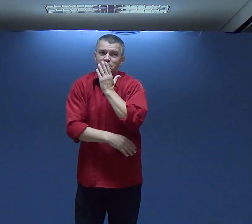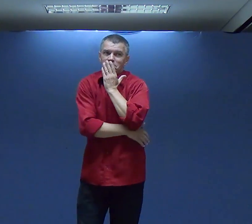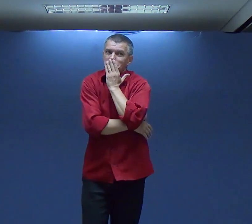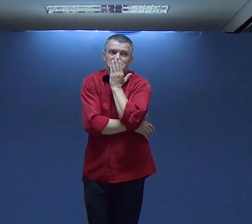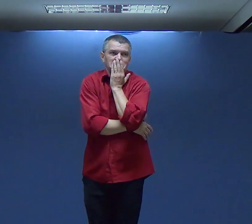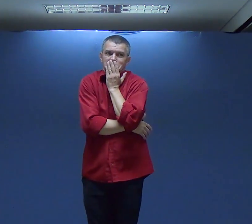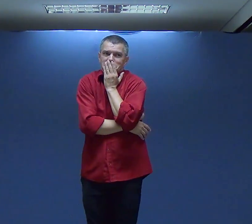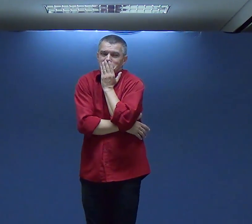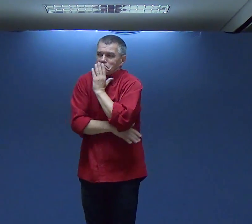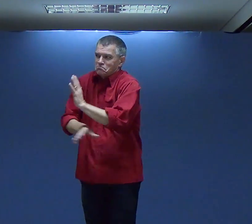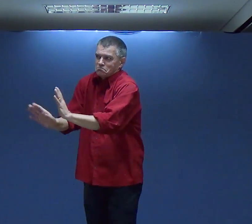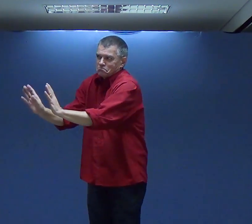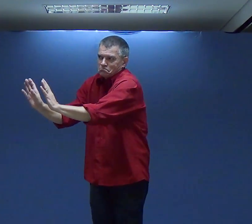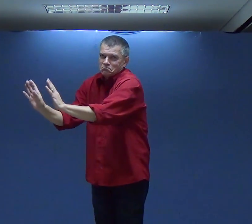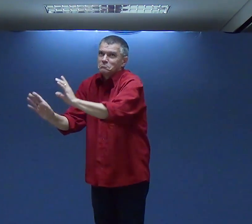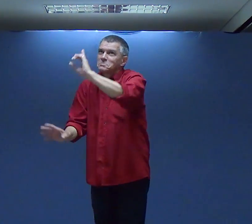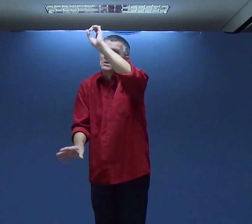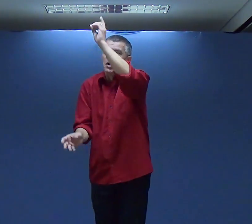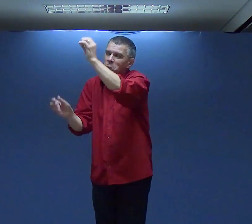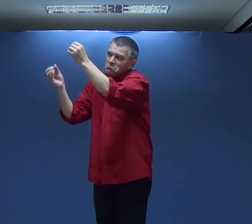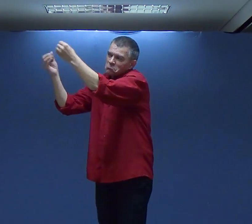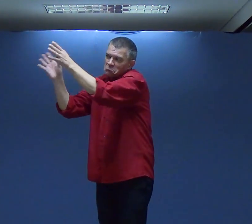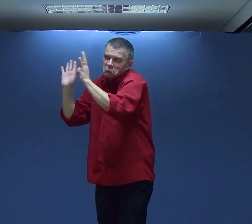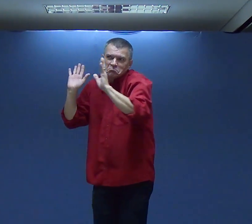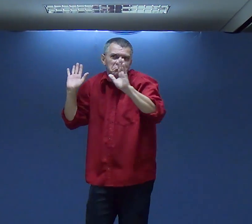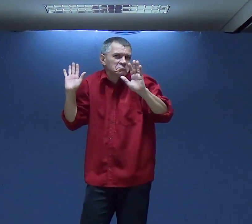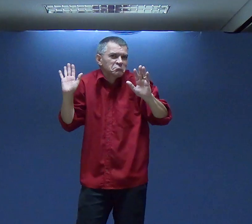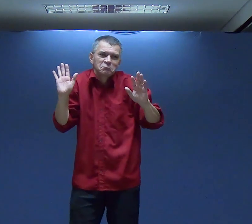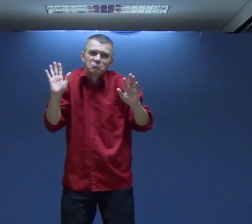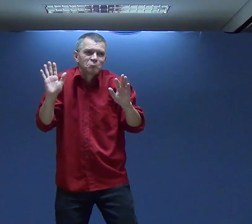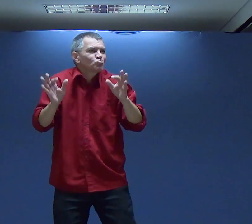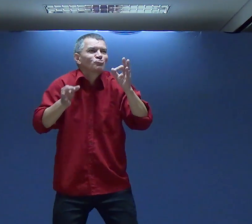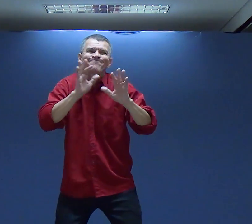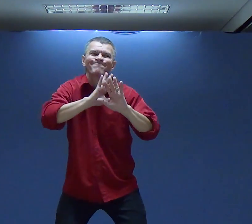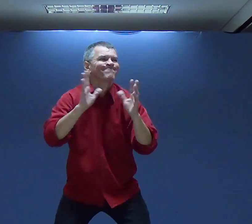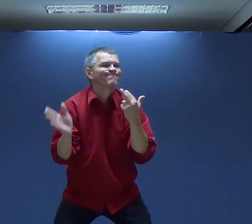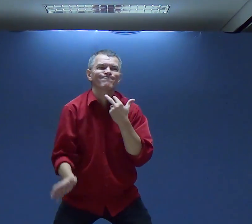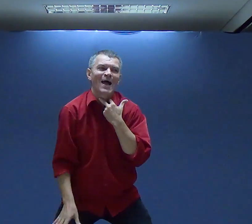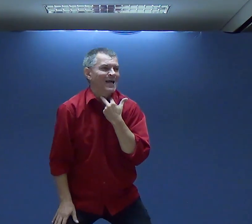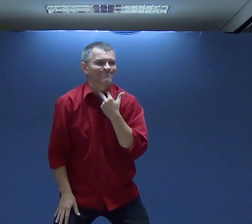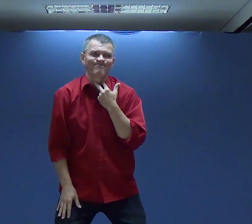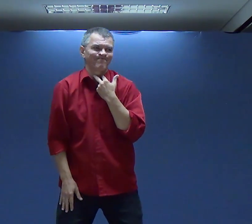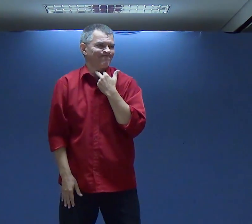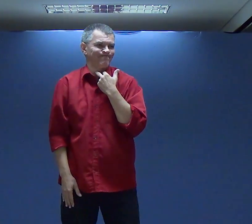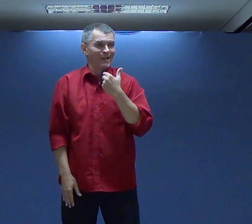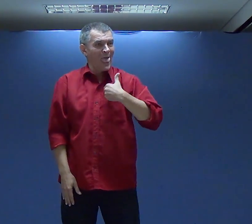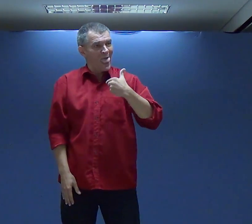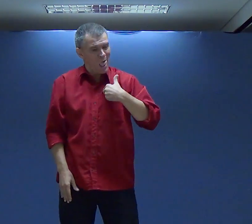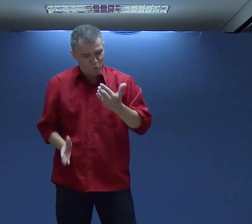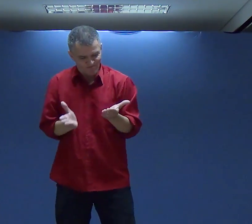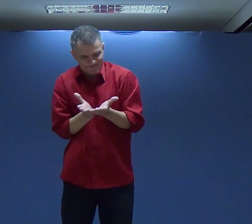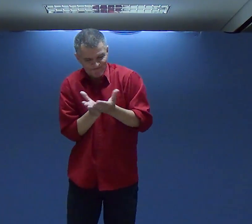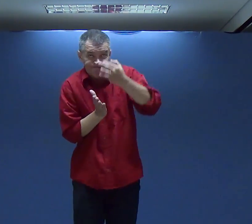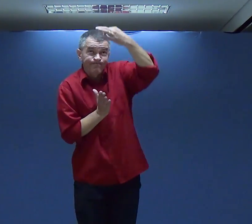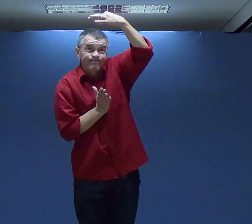compete Julgar Ok Deus há de julgar Cada pessoa Nós não podemos julgar